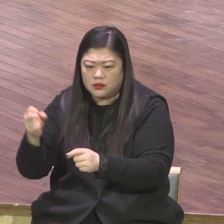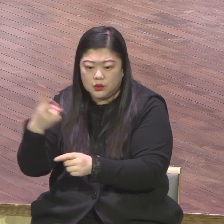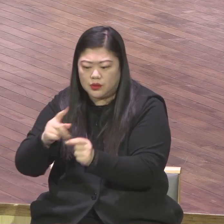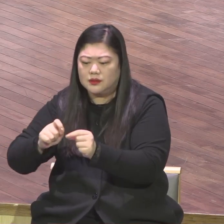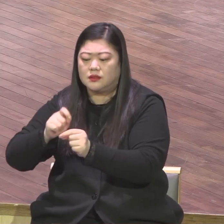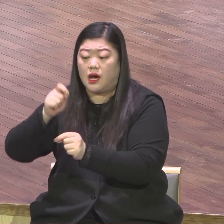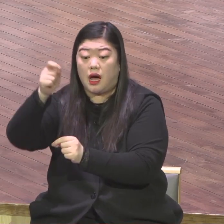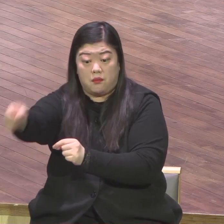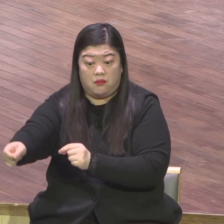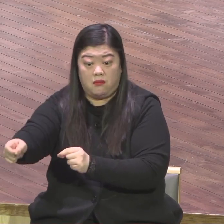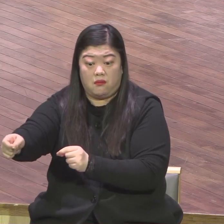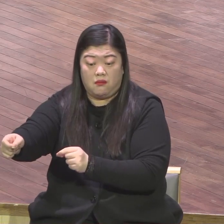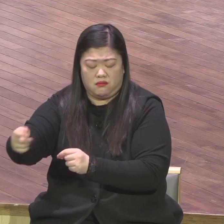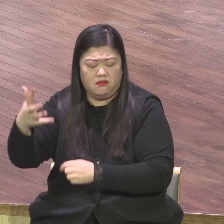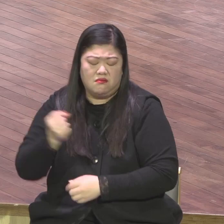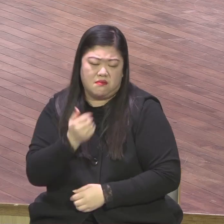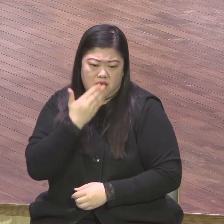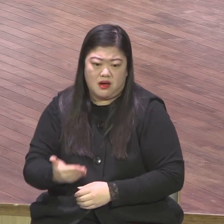응답의 속으로 들어가게 된다